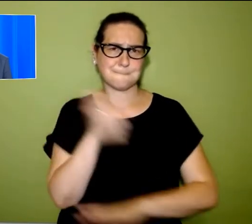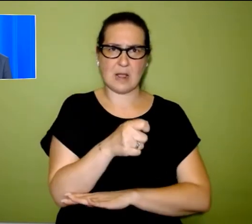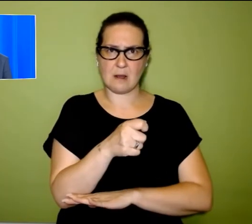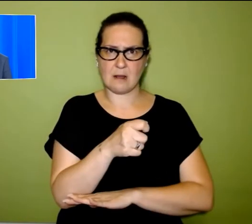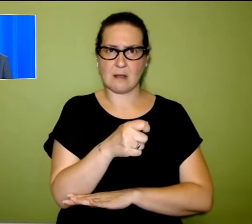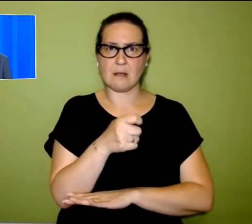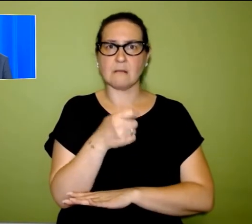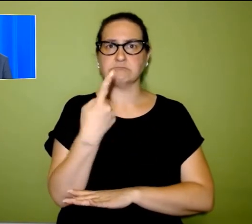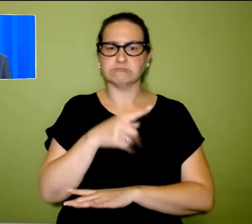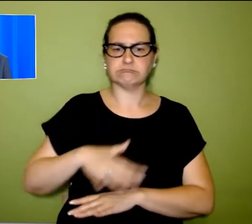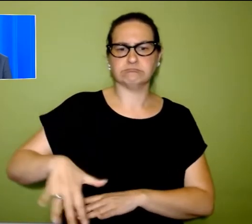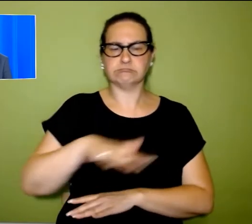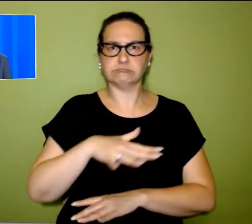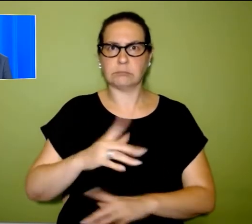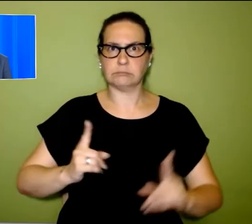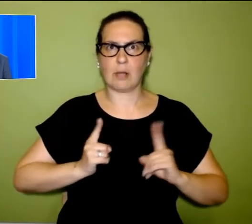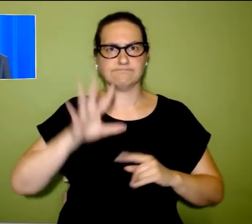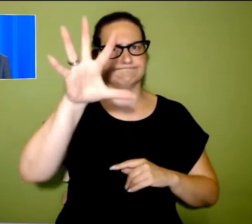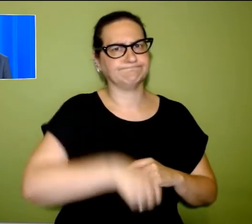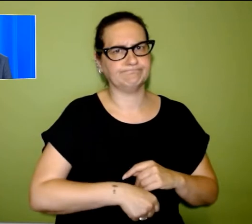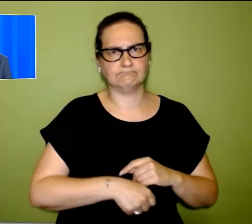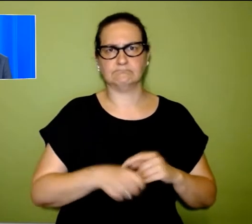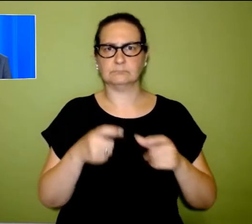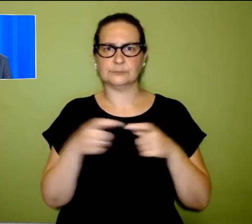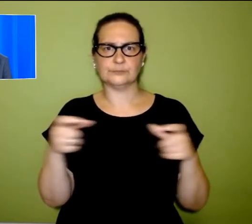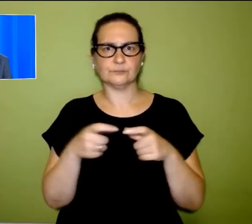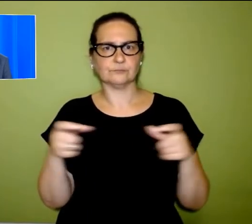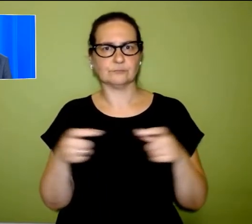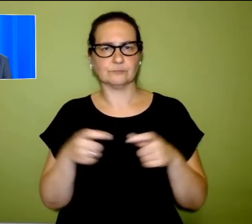locale per arraffare i tagliandi a premi.